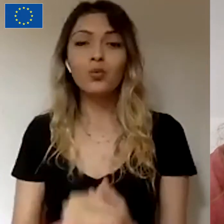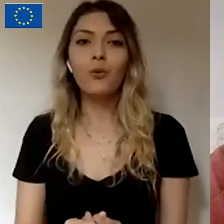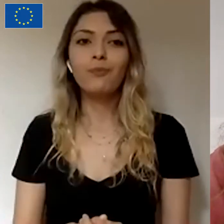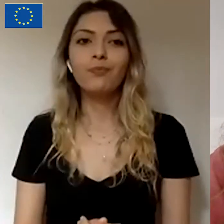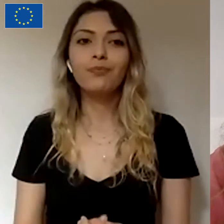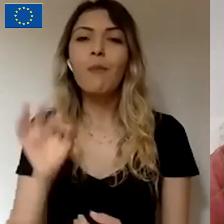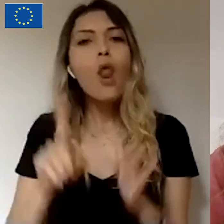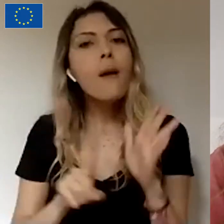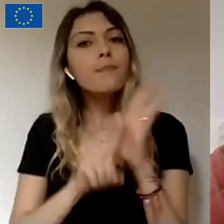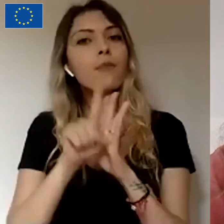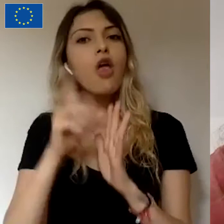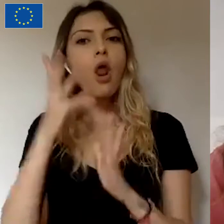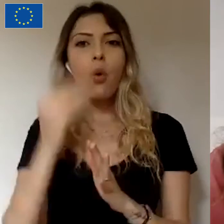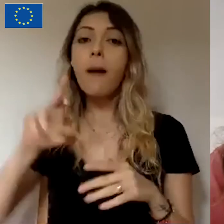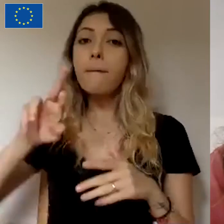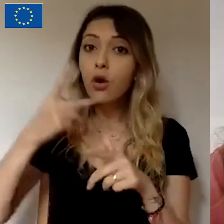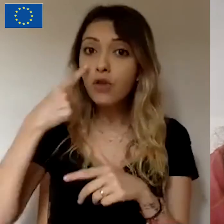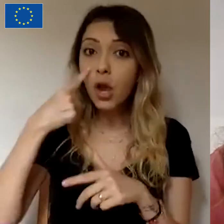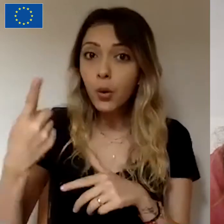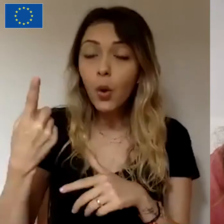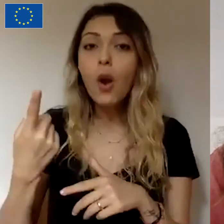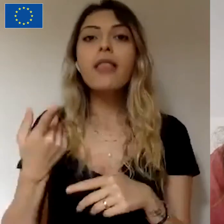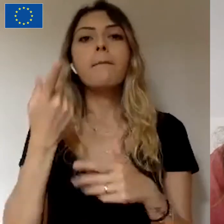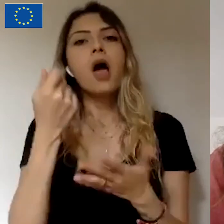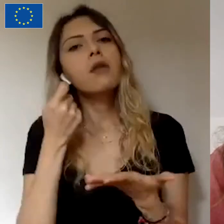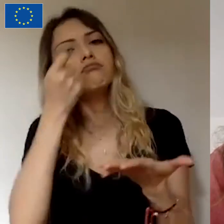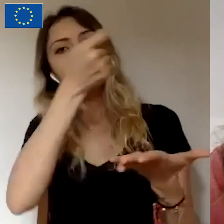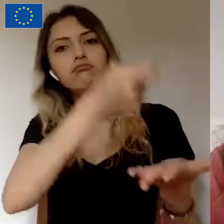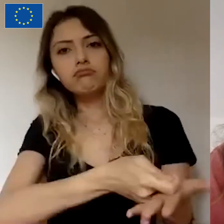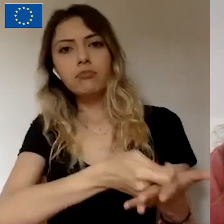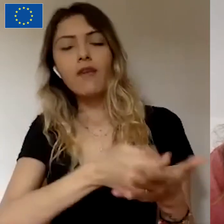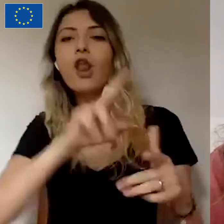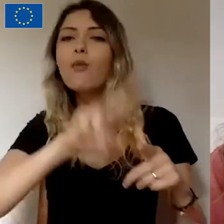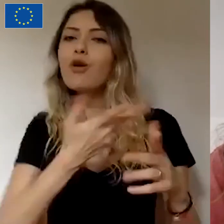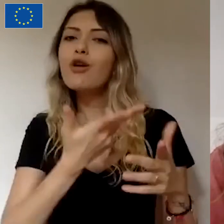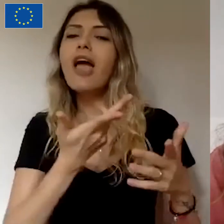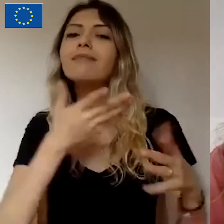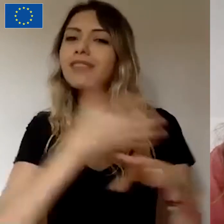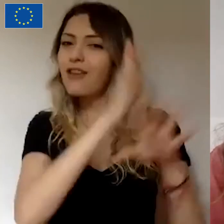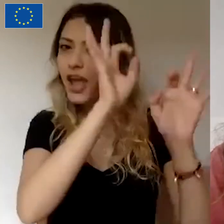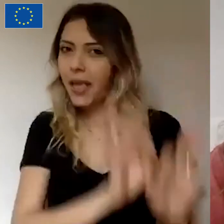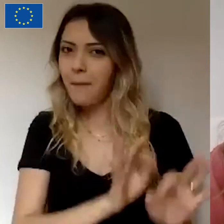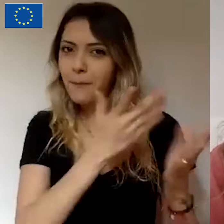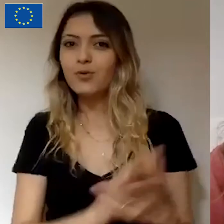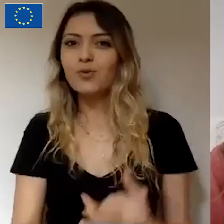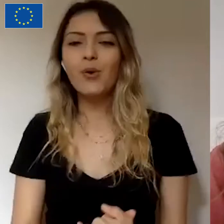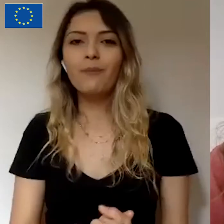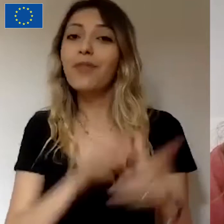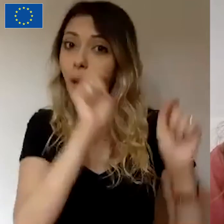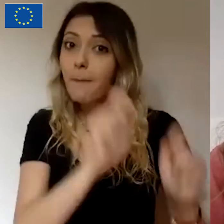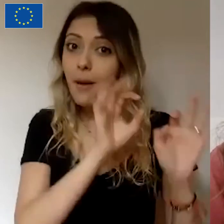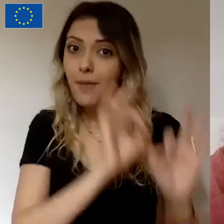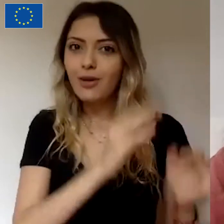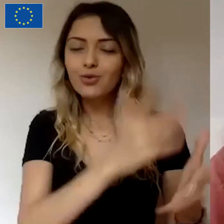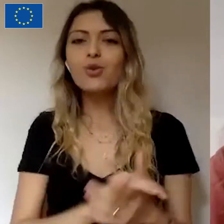başarılı olan projelerle fon transferi yapılarak projelerini hayata geçirmesini öne yak olan aracı bir platform aslında